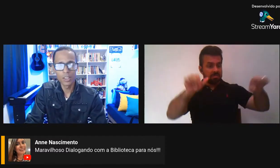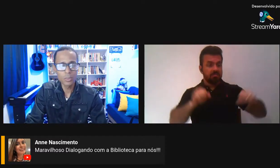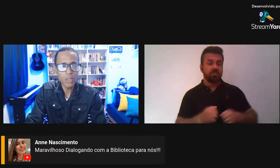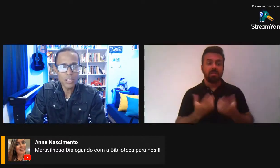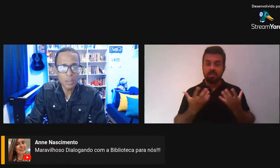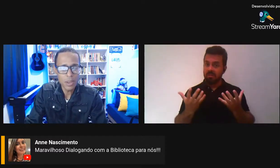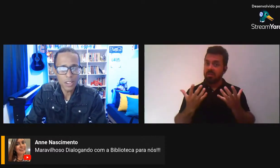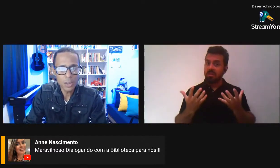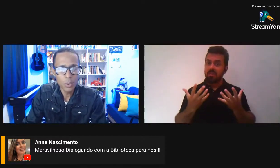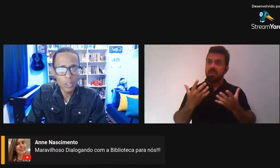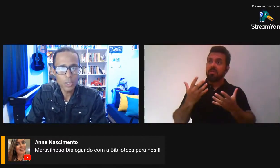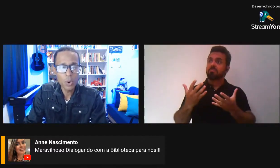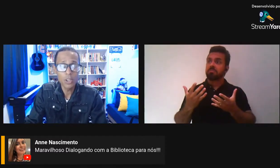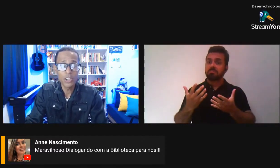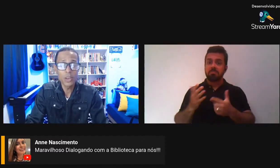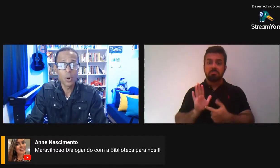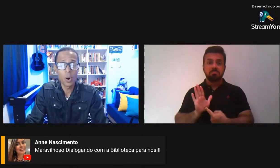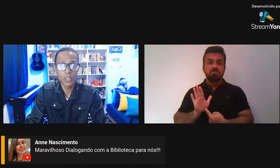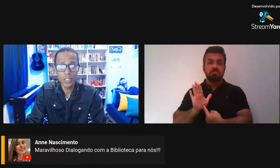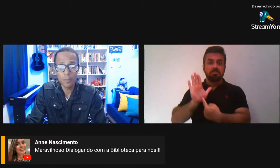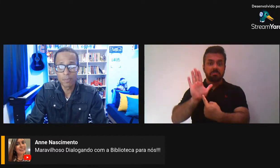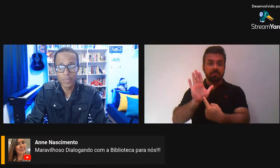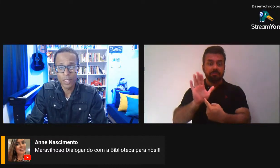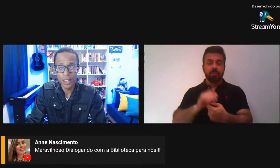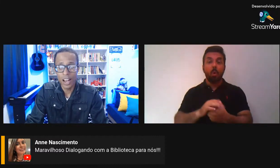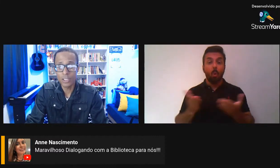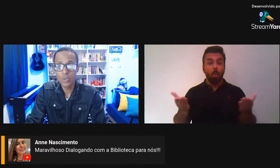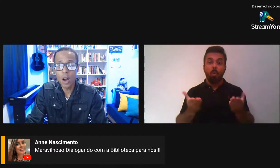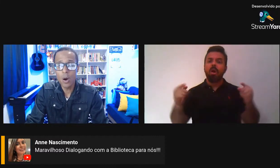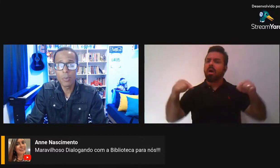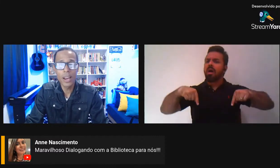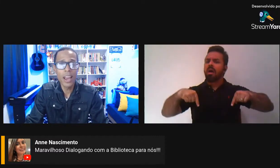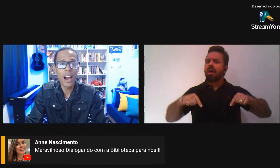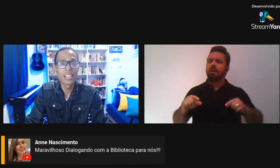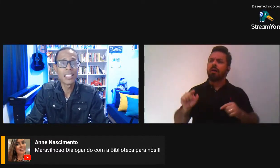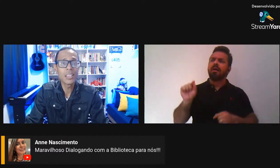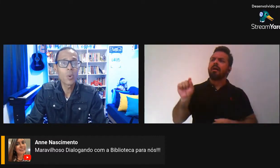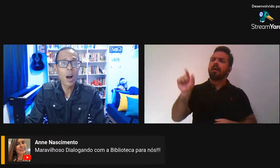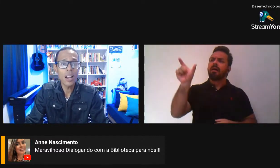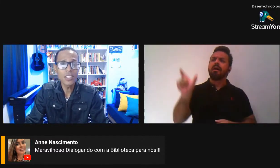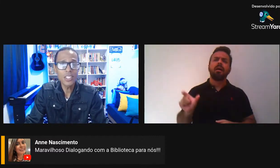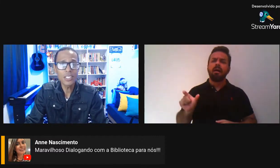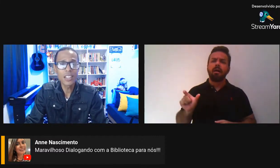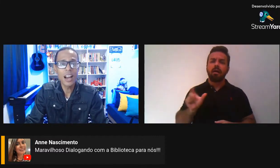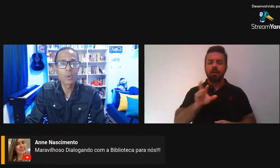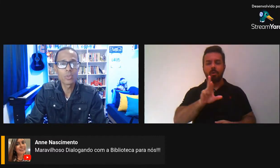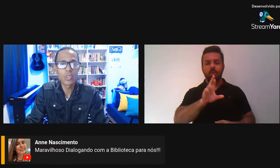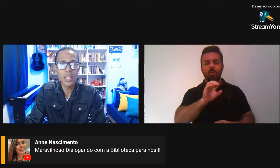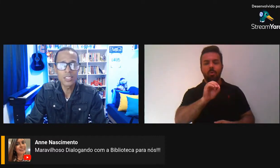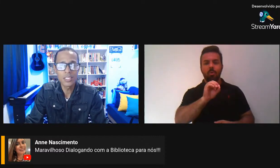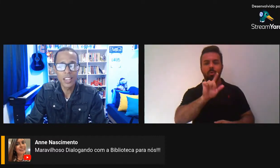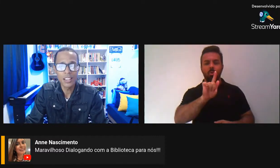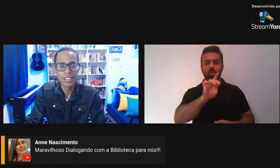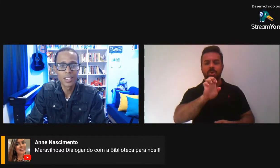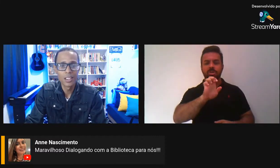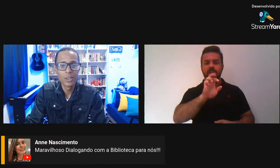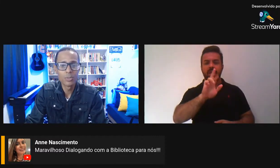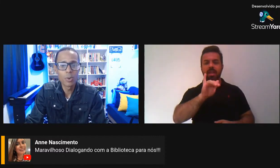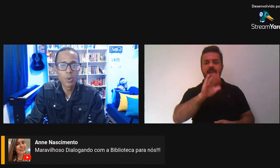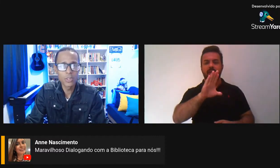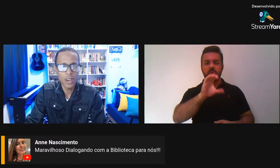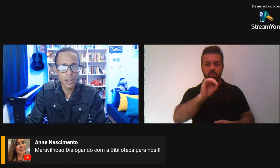Nós vamos receber aqui hoje o Rogério Rocha. A sua obra é A Linguagem da Ausência.